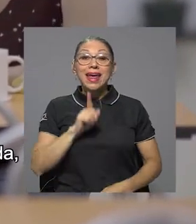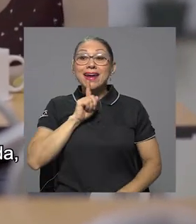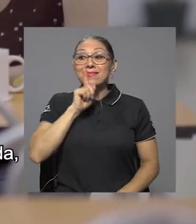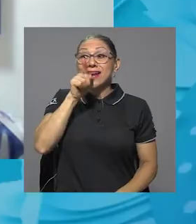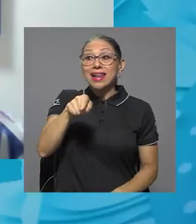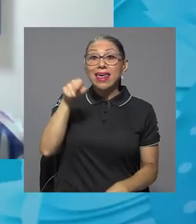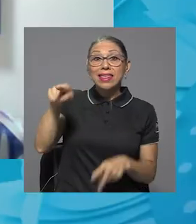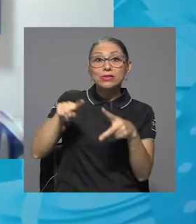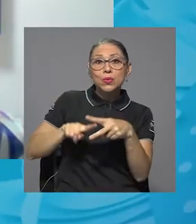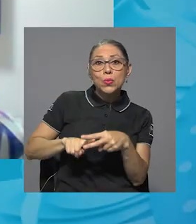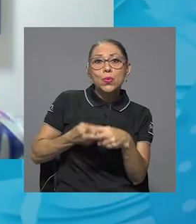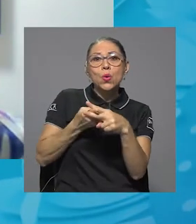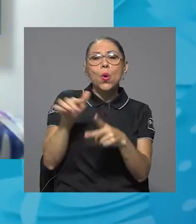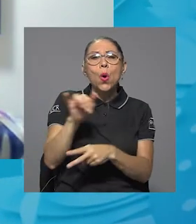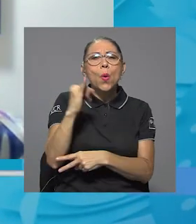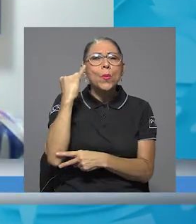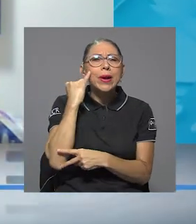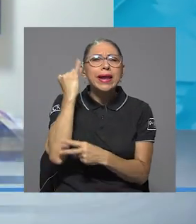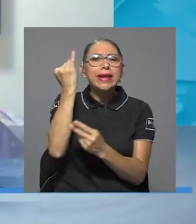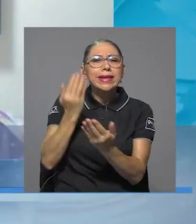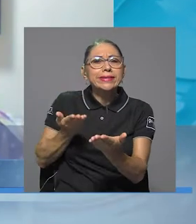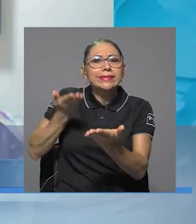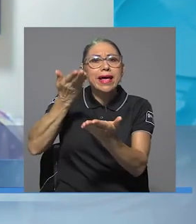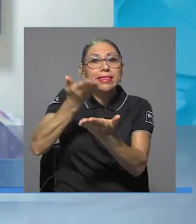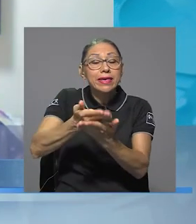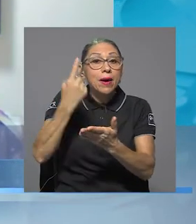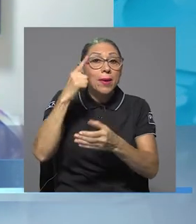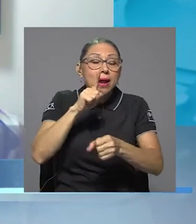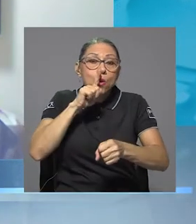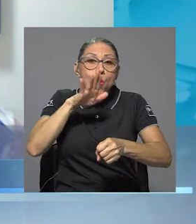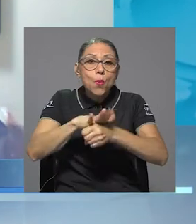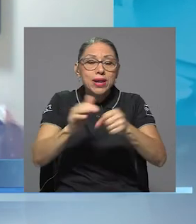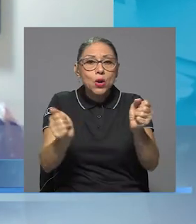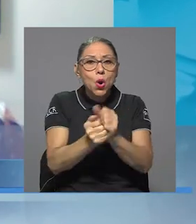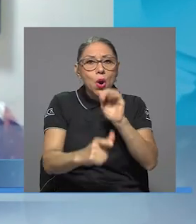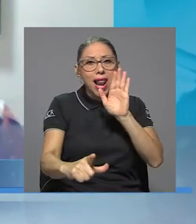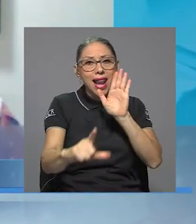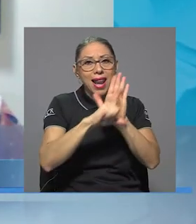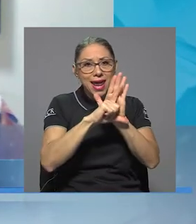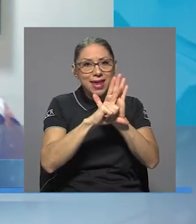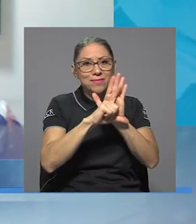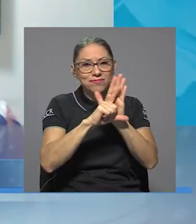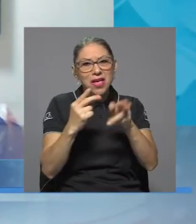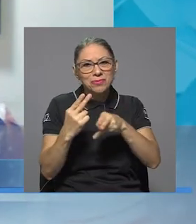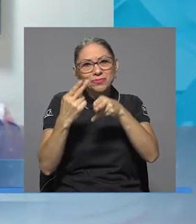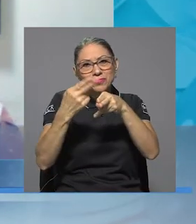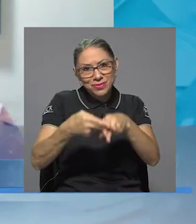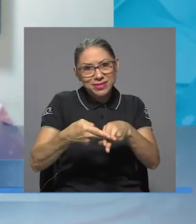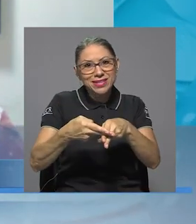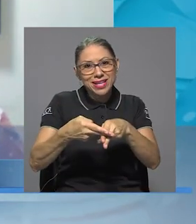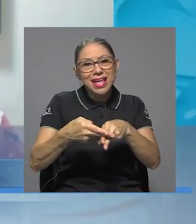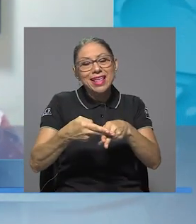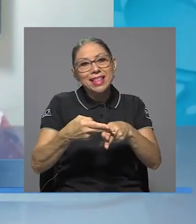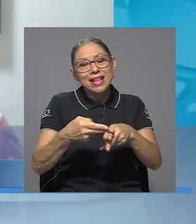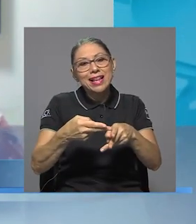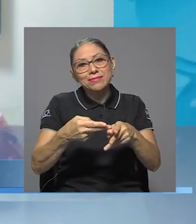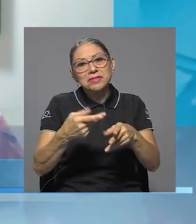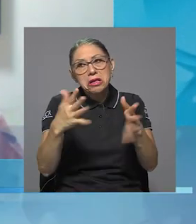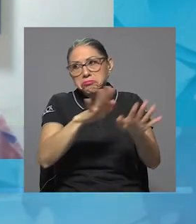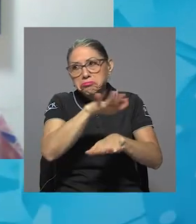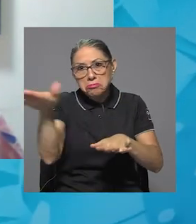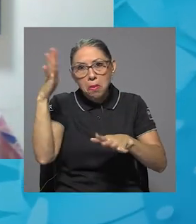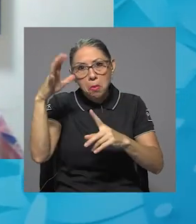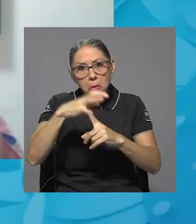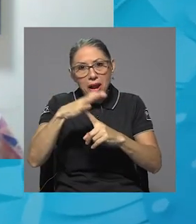surge como una iniciativa para el cumplimiento de la ley conocida como del 5%,